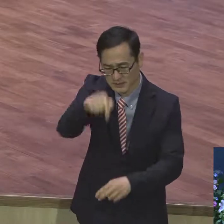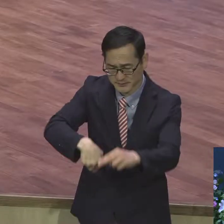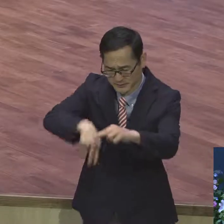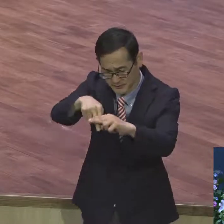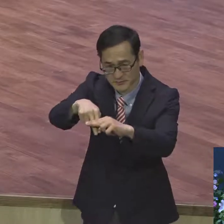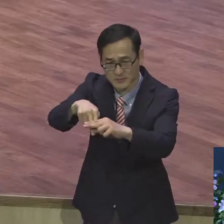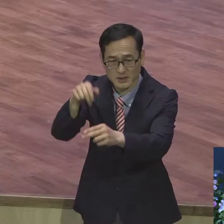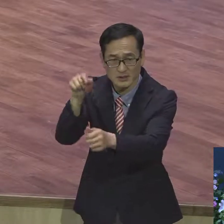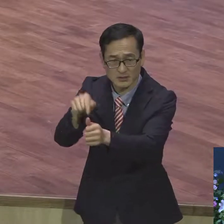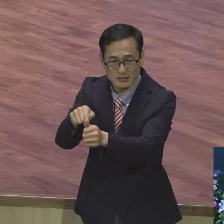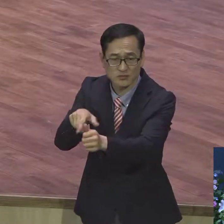죽였다는 것입니다.